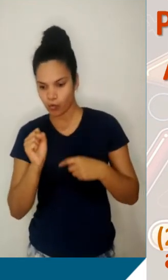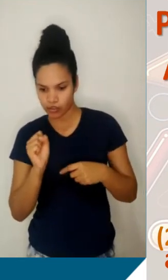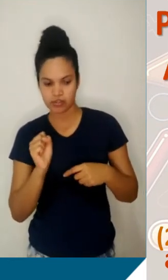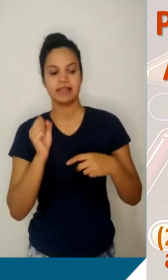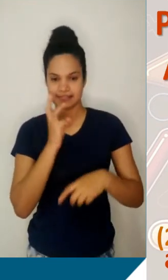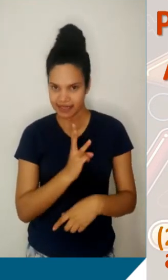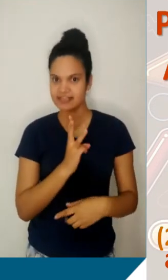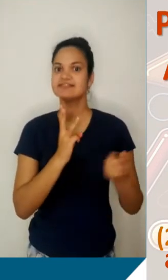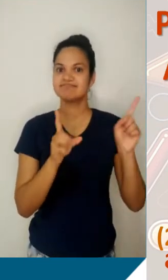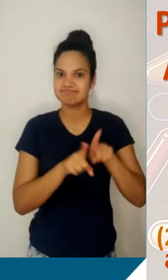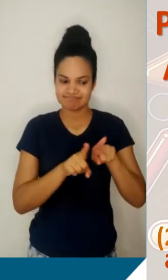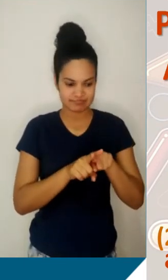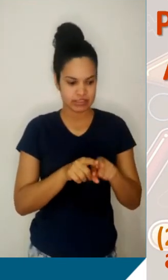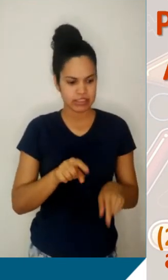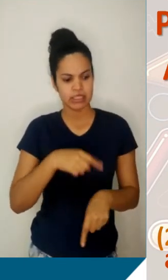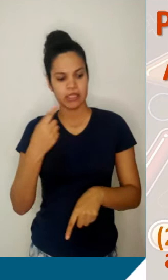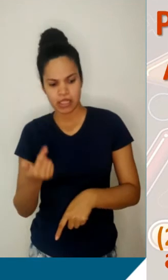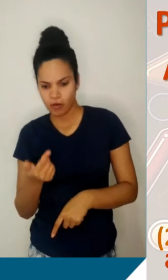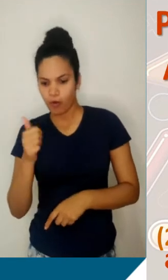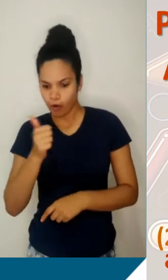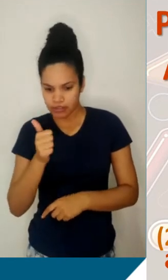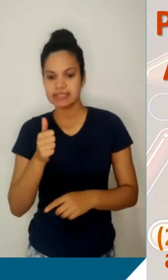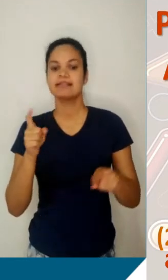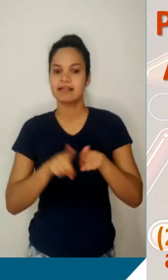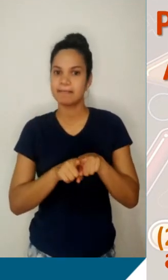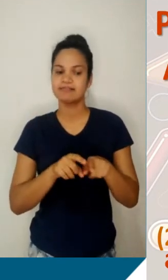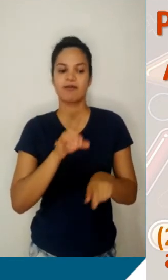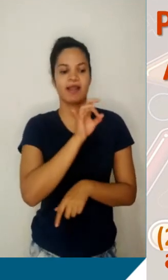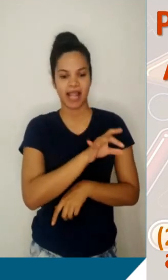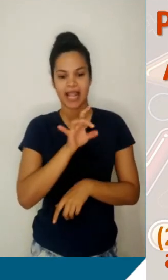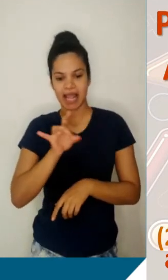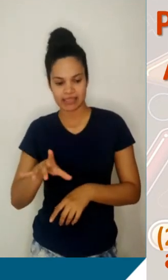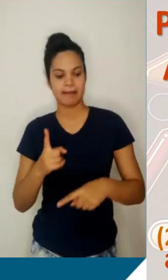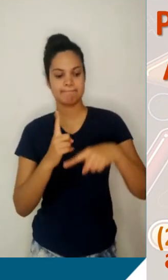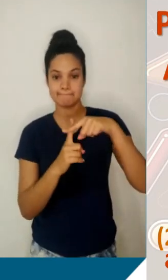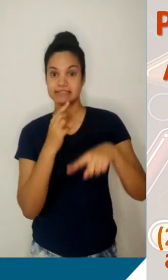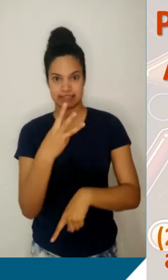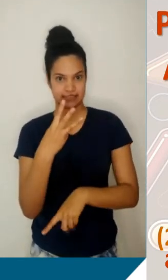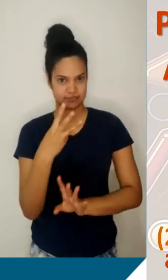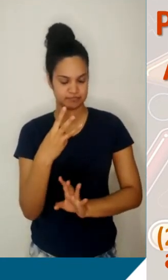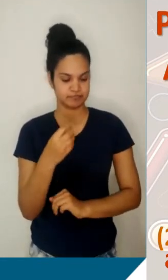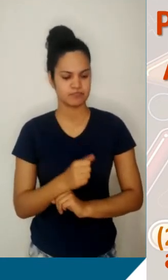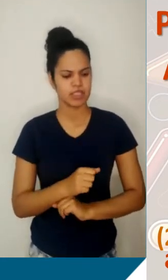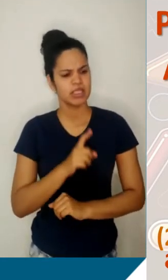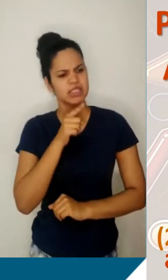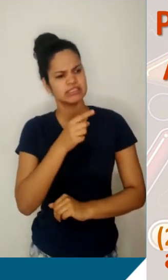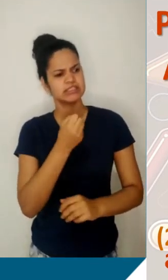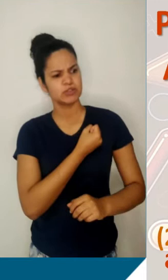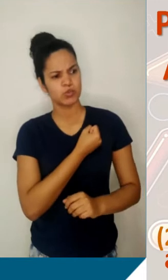acontecer a cada termo da nossa sequência. Bem, se esse valor é constante e a cada momento há um